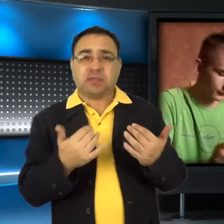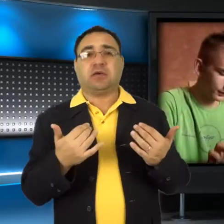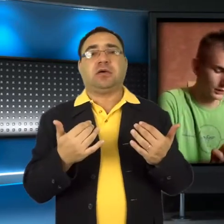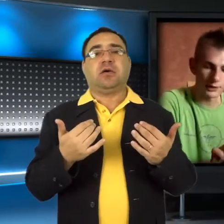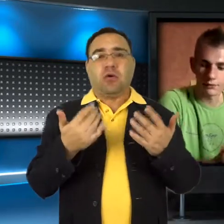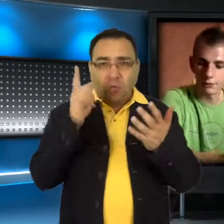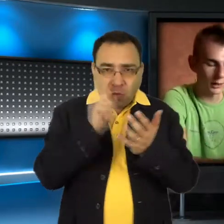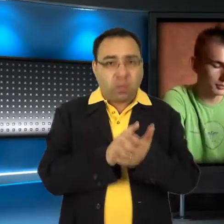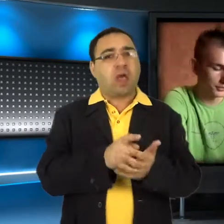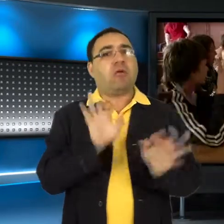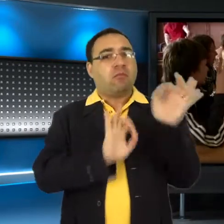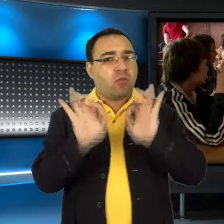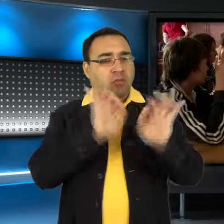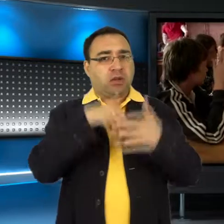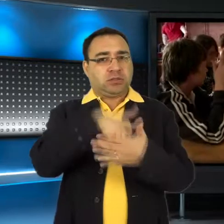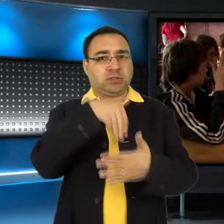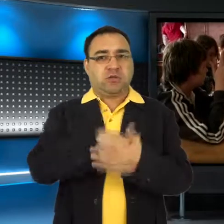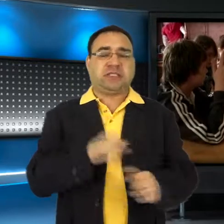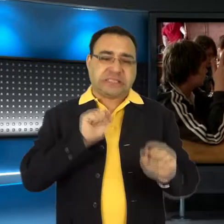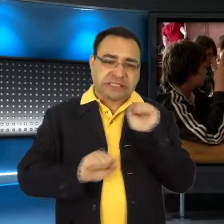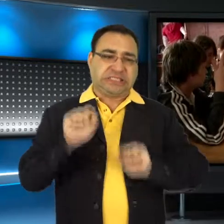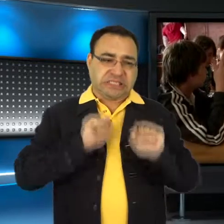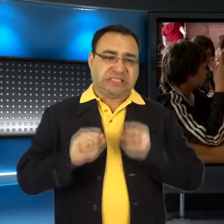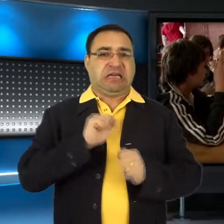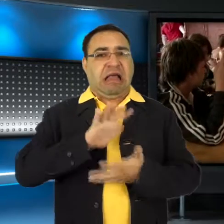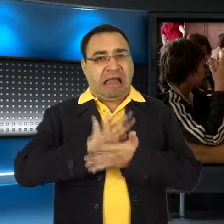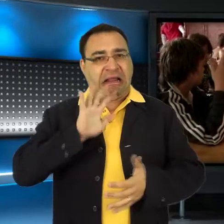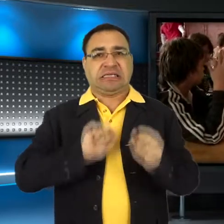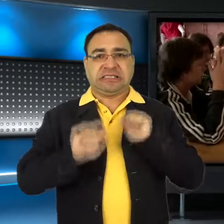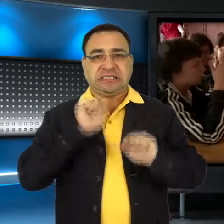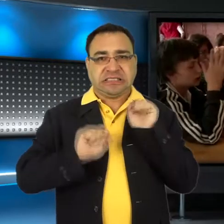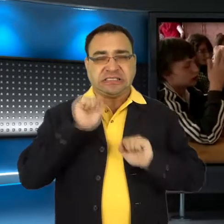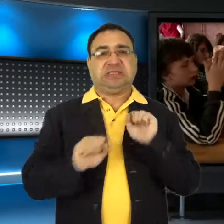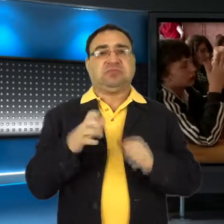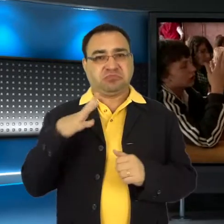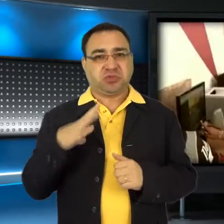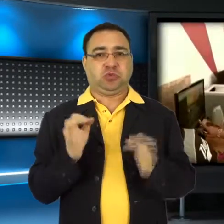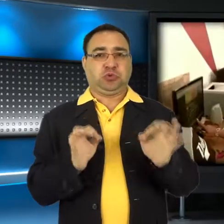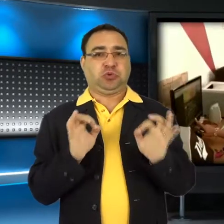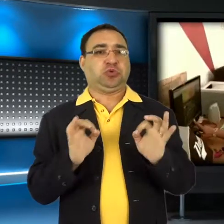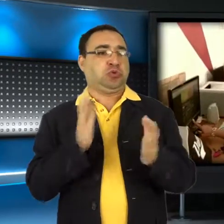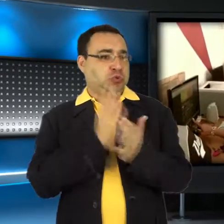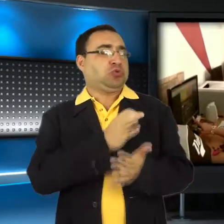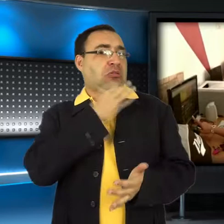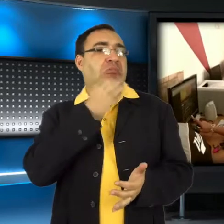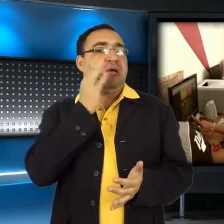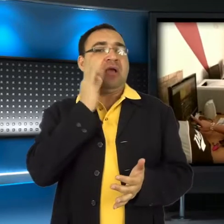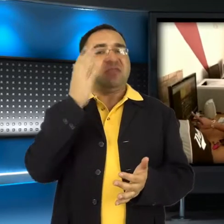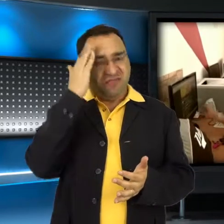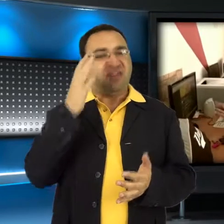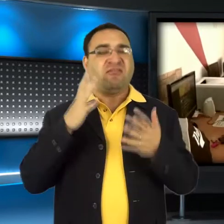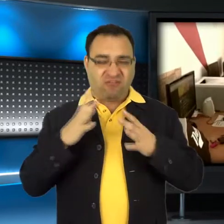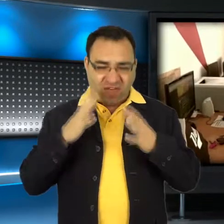klubu, mogłoby być im ciężko wyjść na prostą. Potrzebowali miesięcy ciężkiej pracy ze sobą i nad sobą. Dziś są